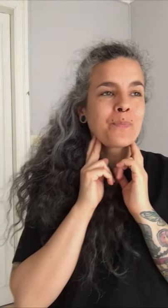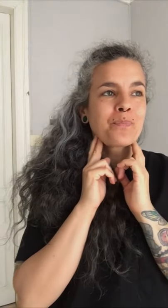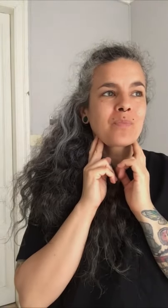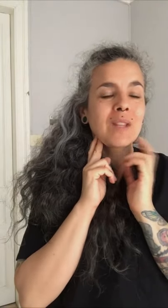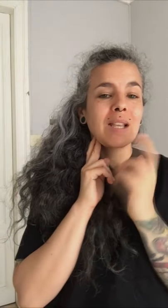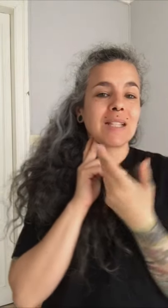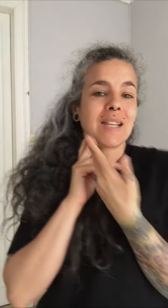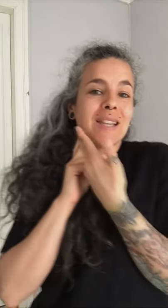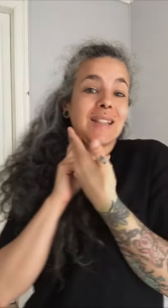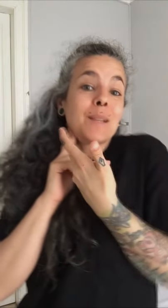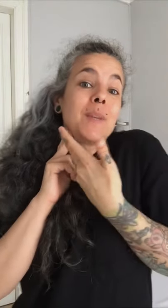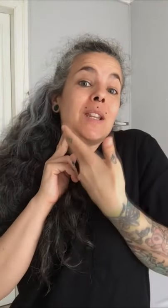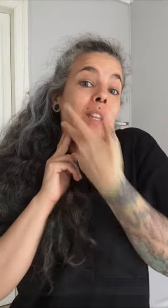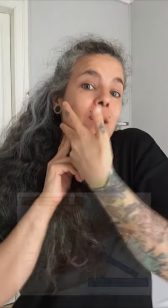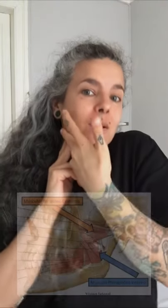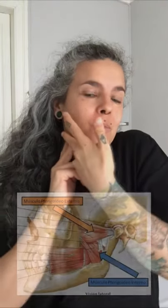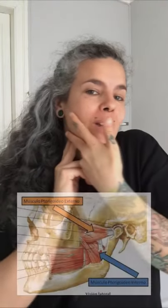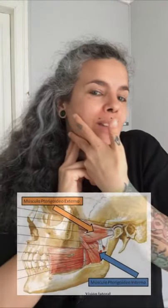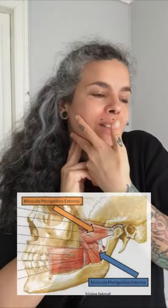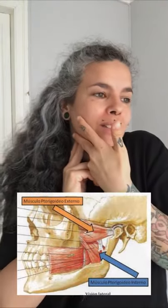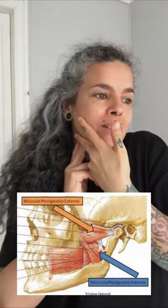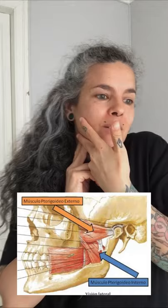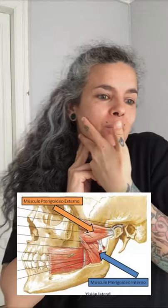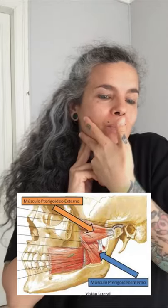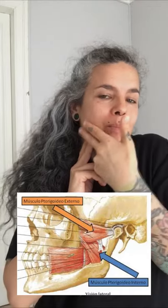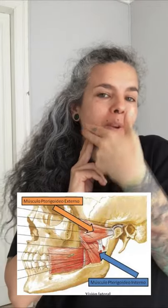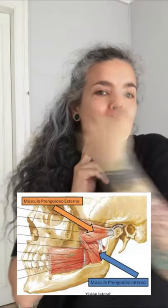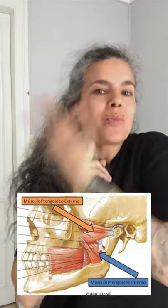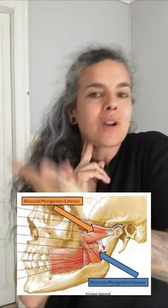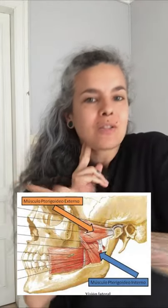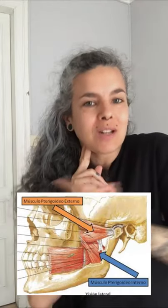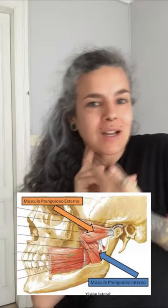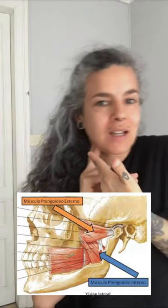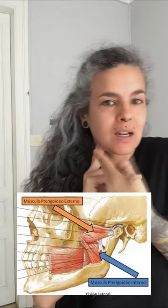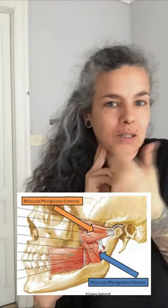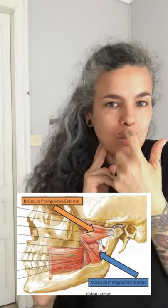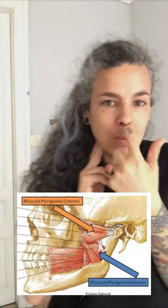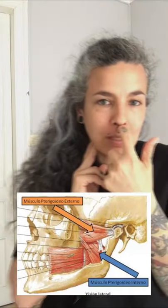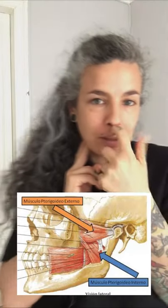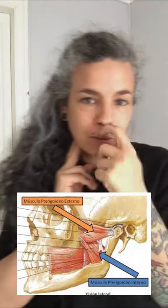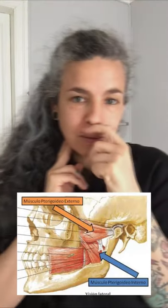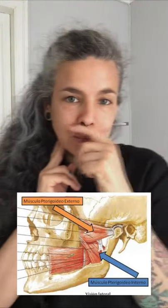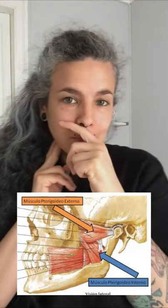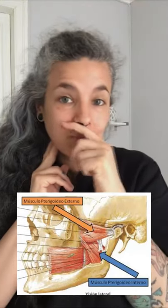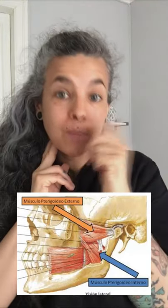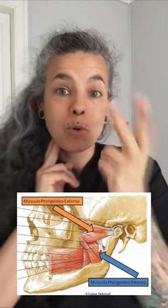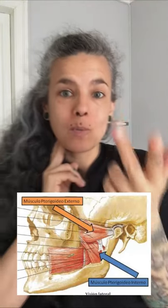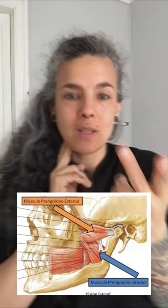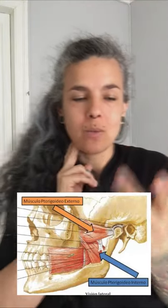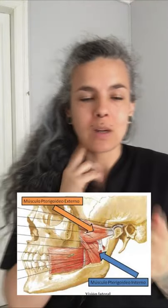que estarían también intravucales, pero por la otra cara de la articulación temporomandibular.